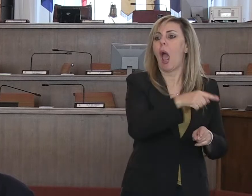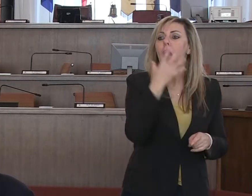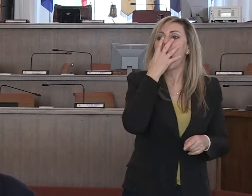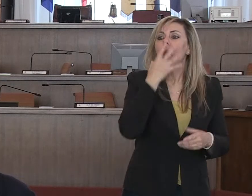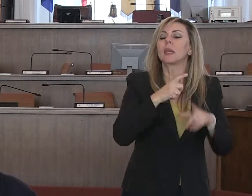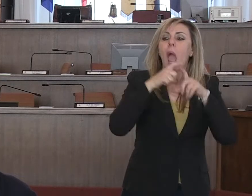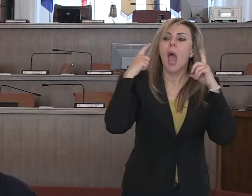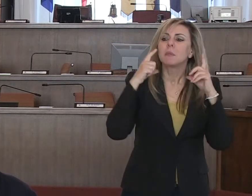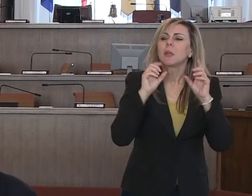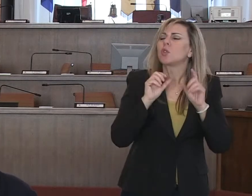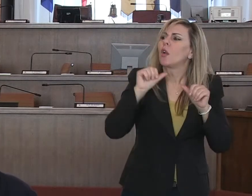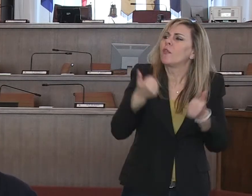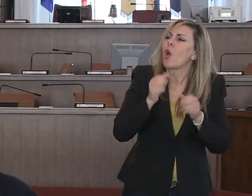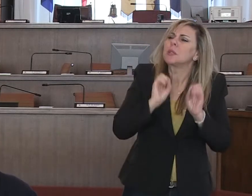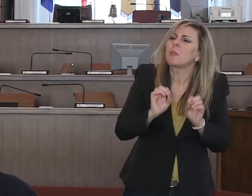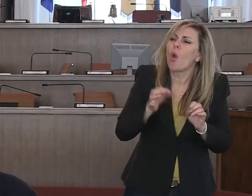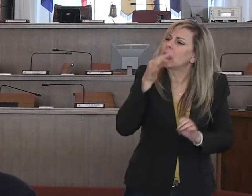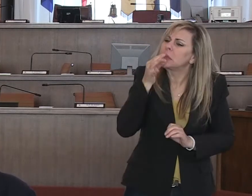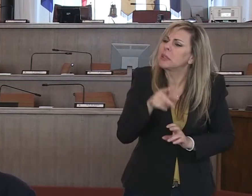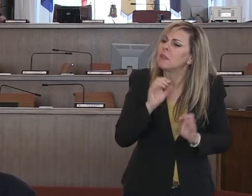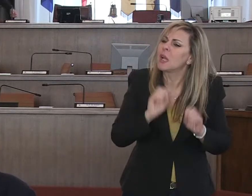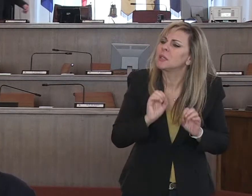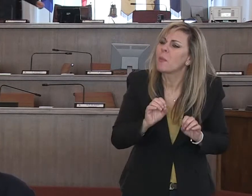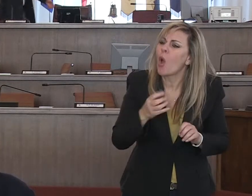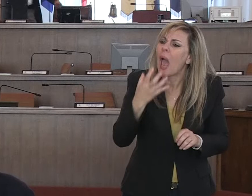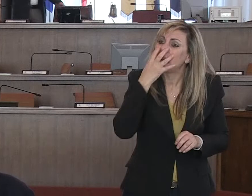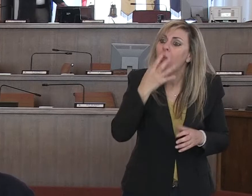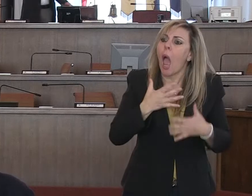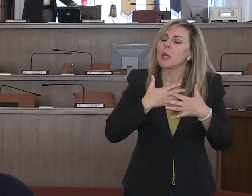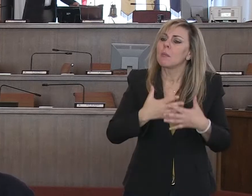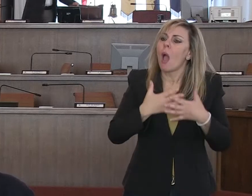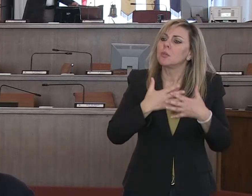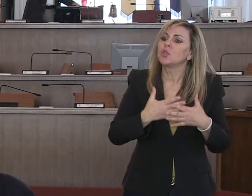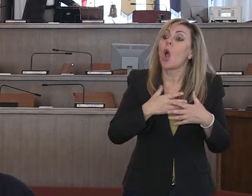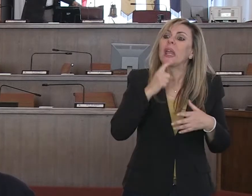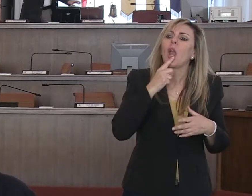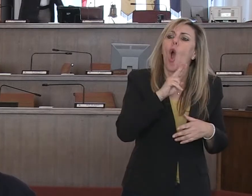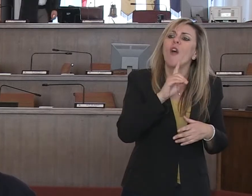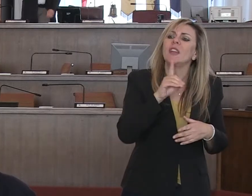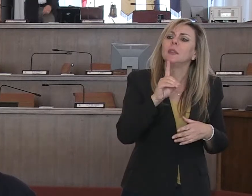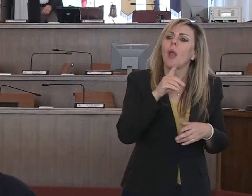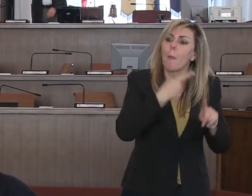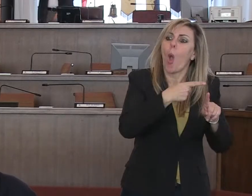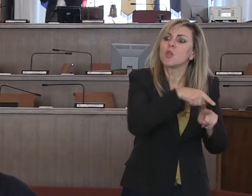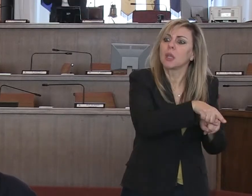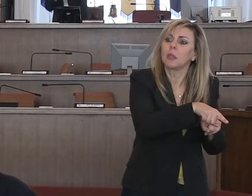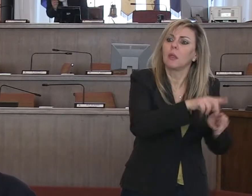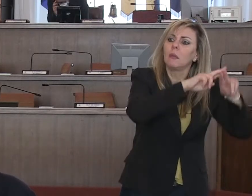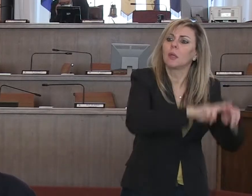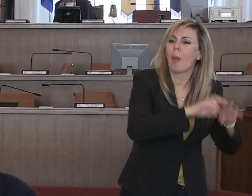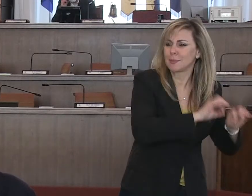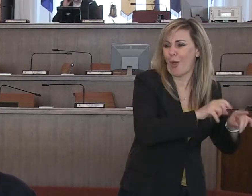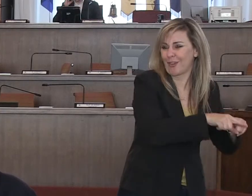sporca, intendo per rianimazione sporca quelle rianimazioni dedicate a covid positivi e lasciando ancora oggi